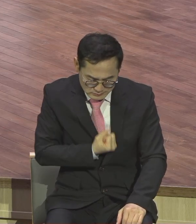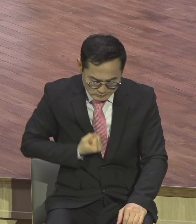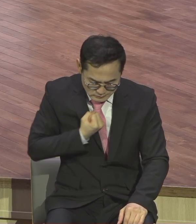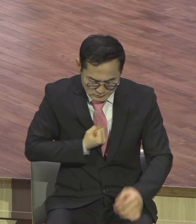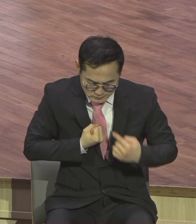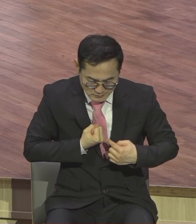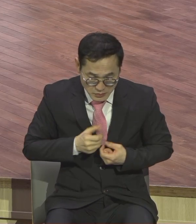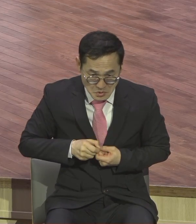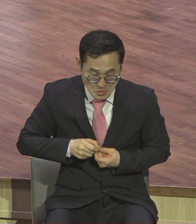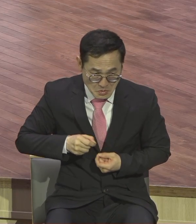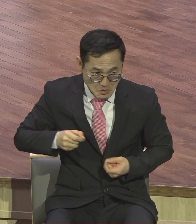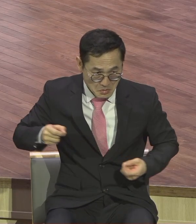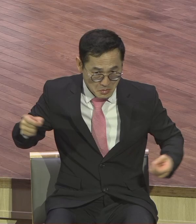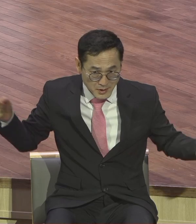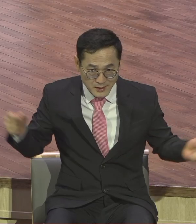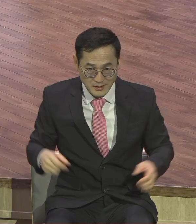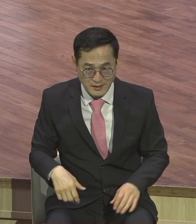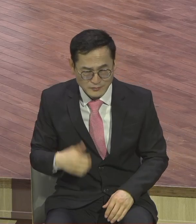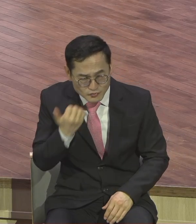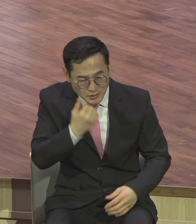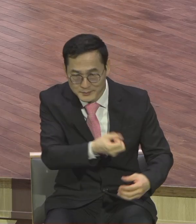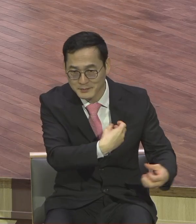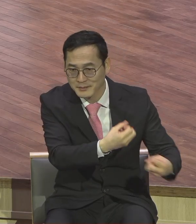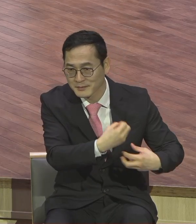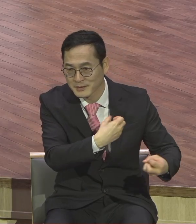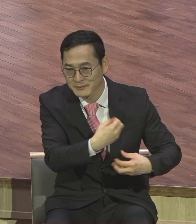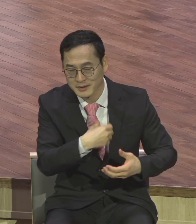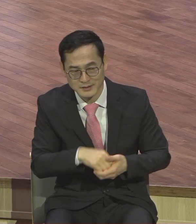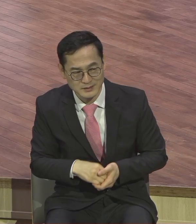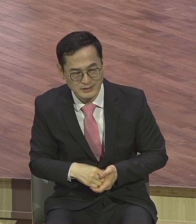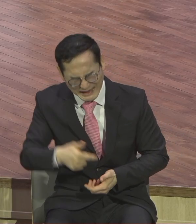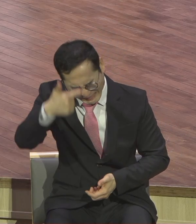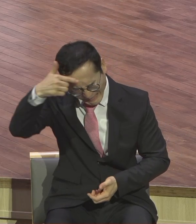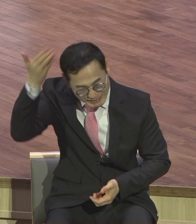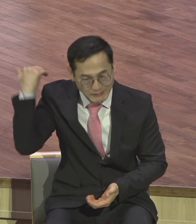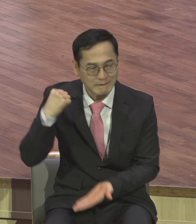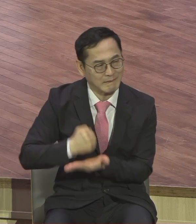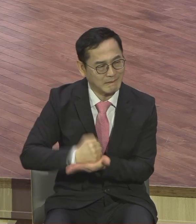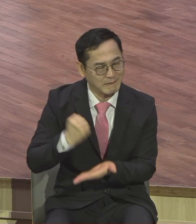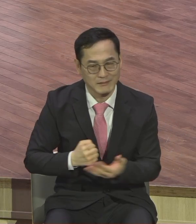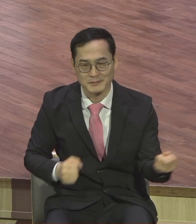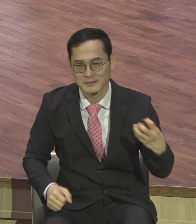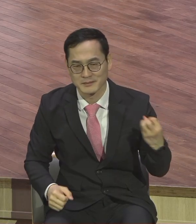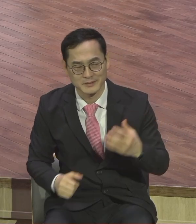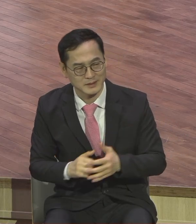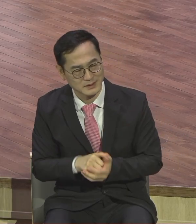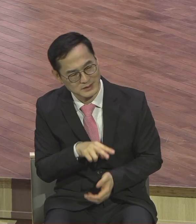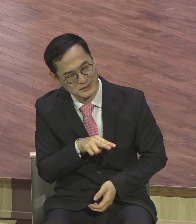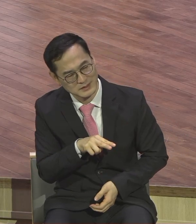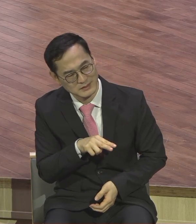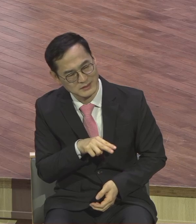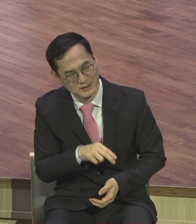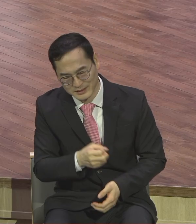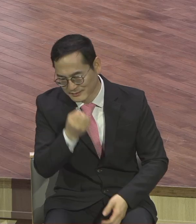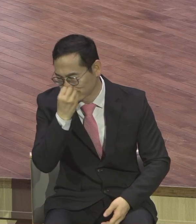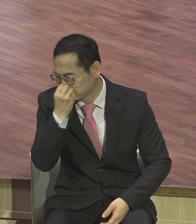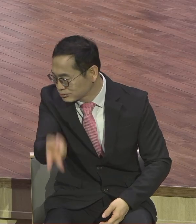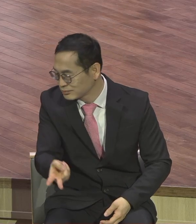근데 그 소리를 듣고 있다니까 듣고 하는 말이에요 우유 준 거 안 준 거 그게